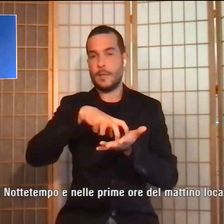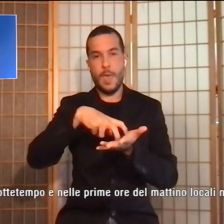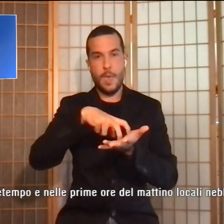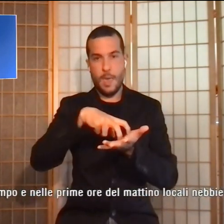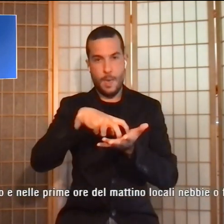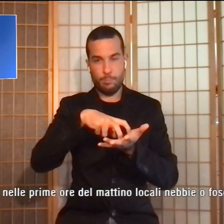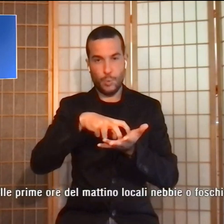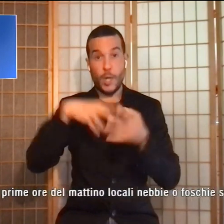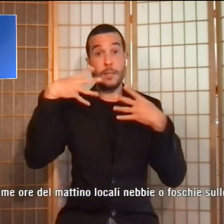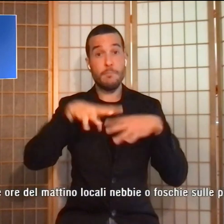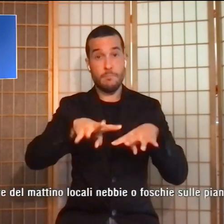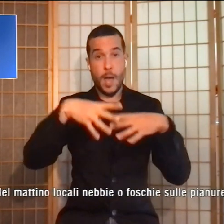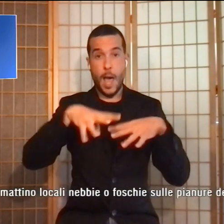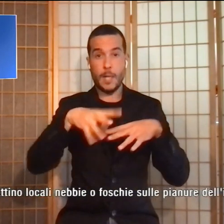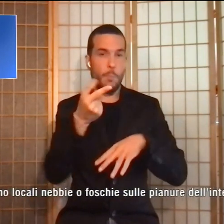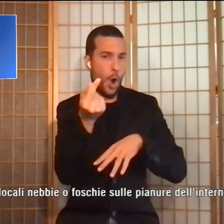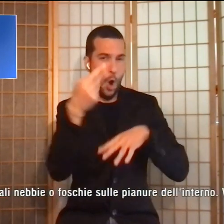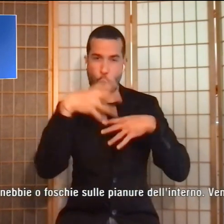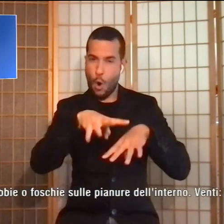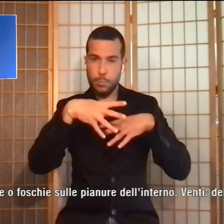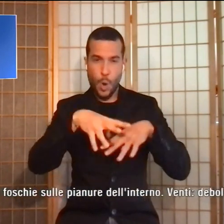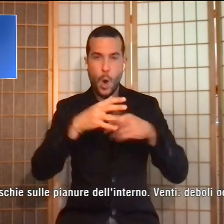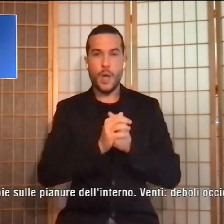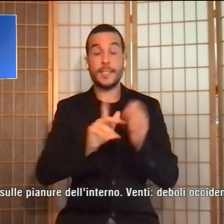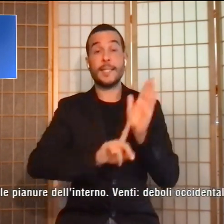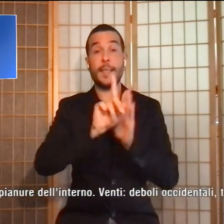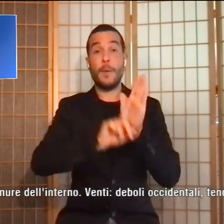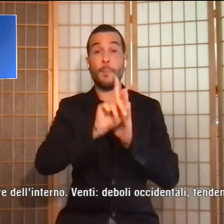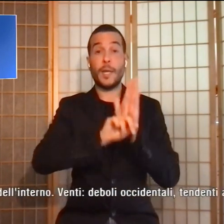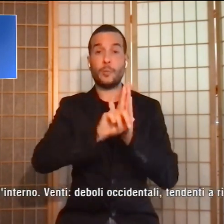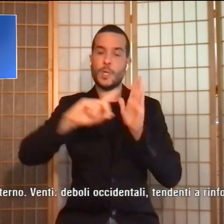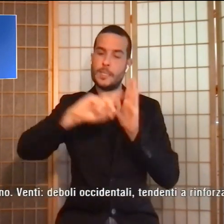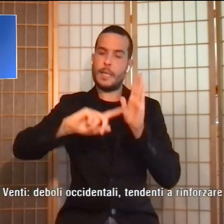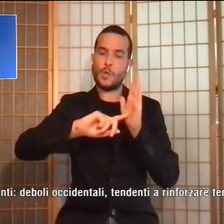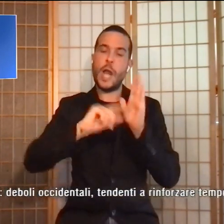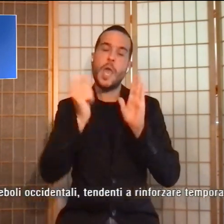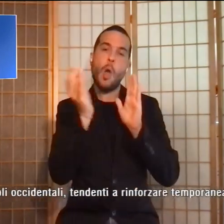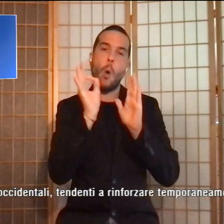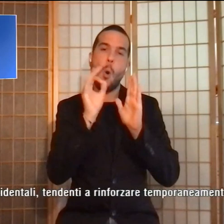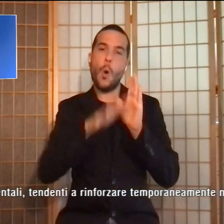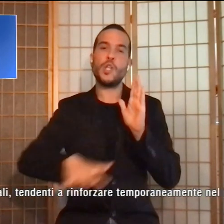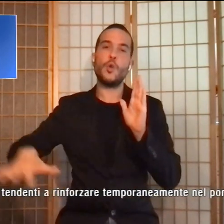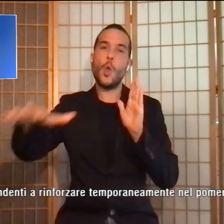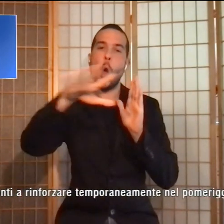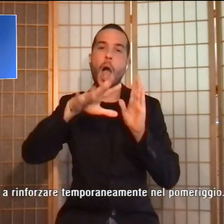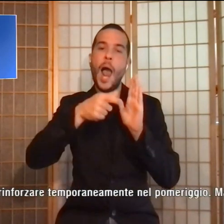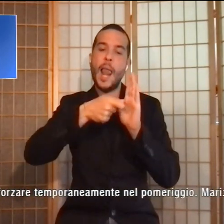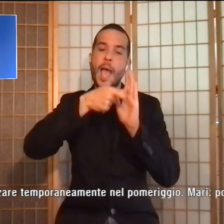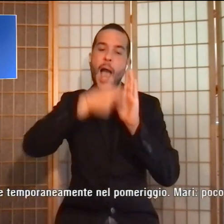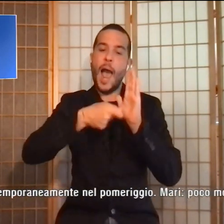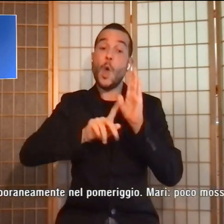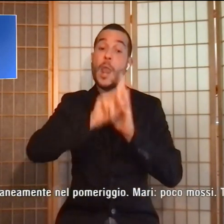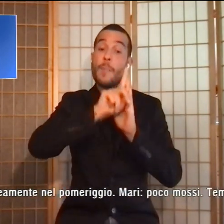i mari poco mossi e infine le temperature stazionarie o in locale lieve calo le massime.